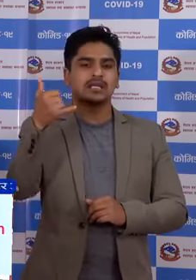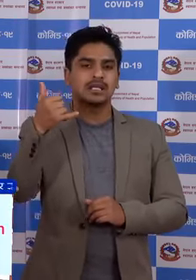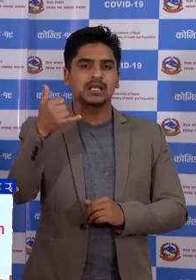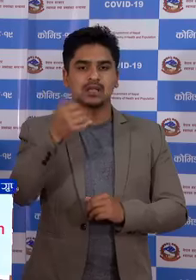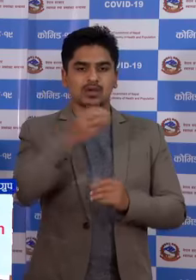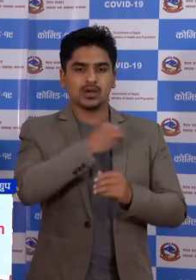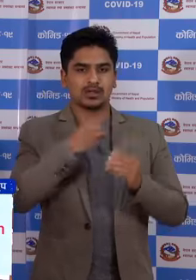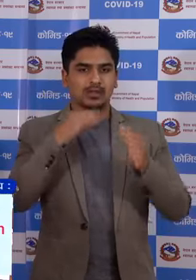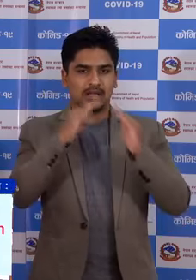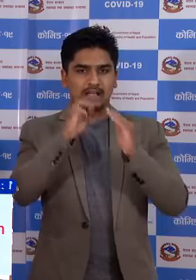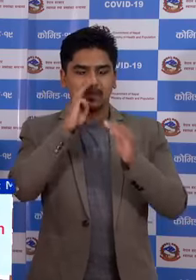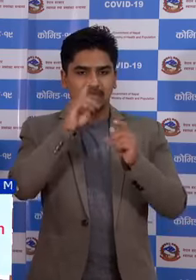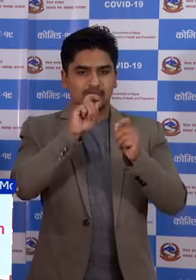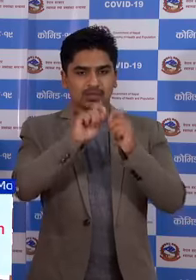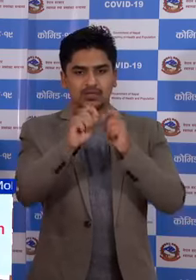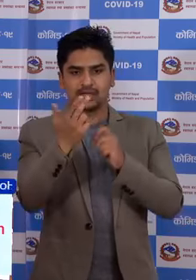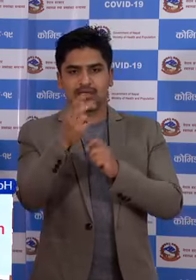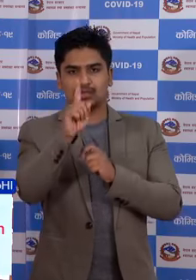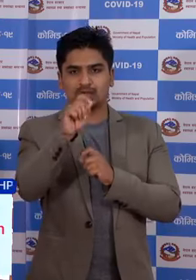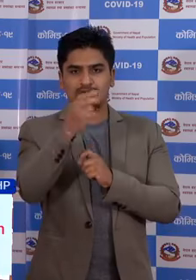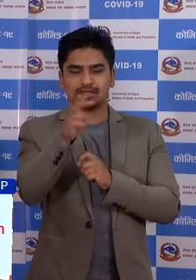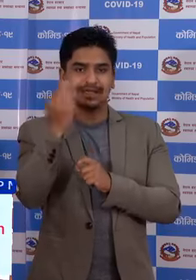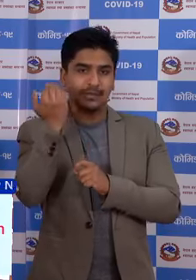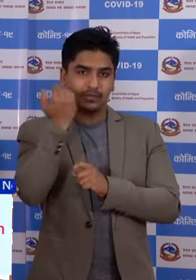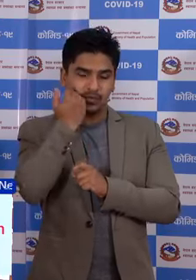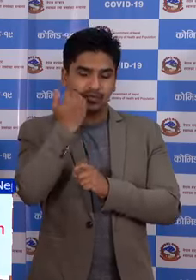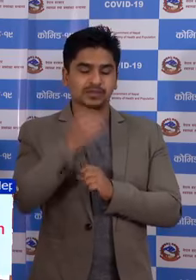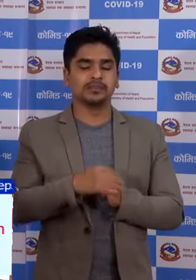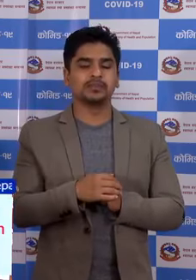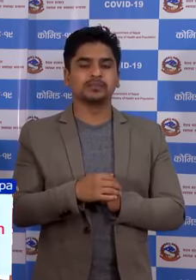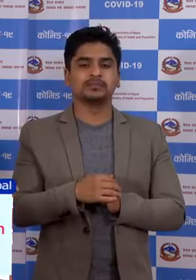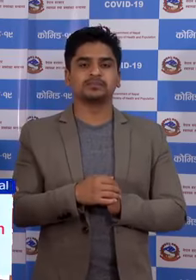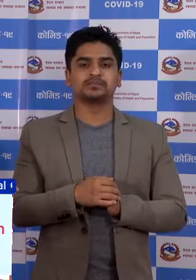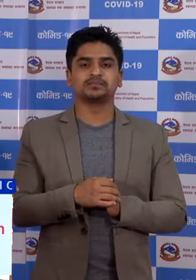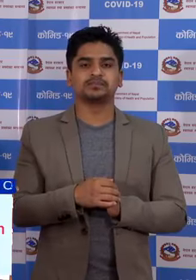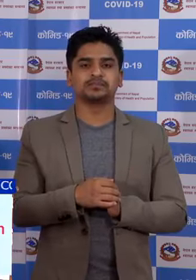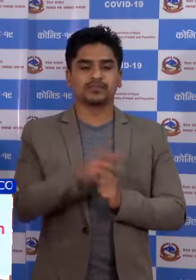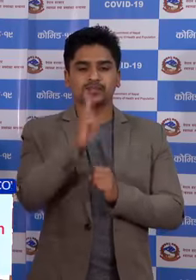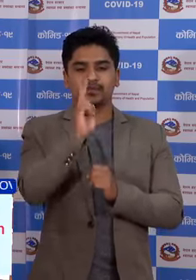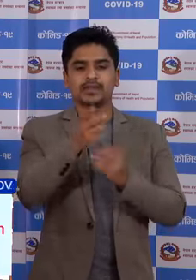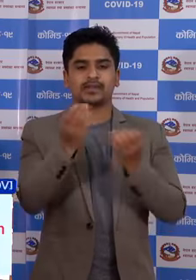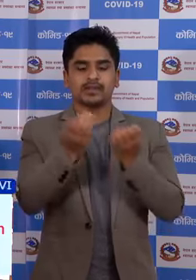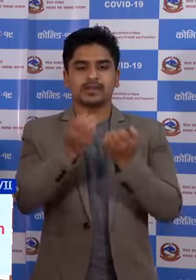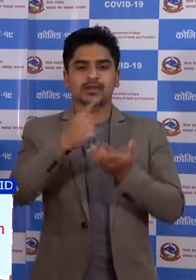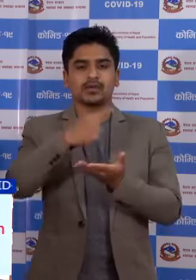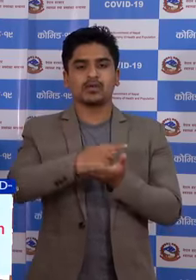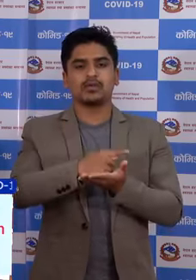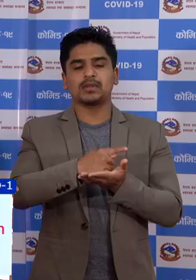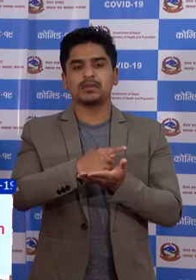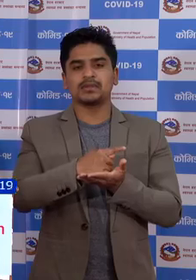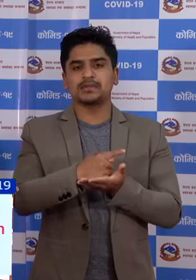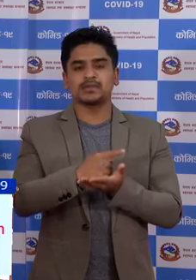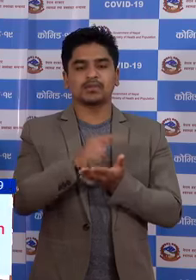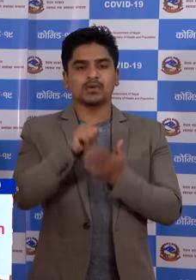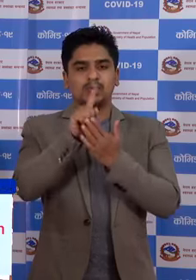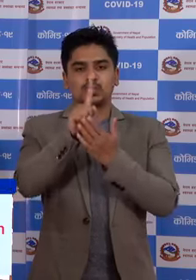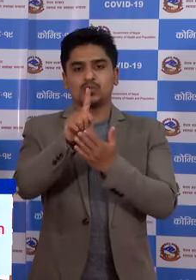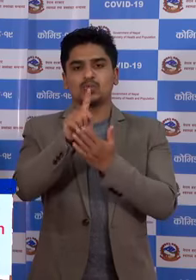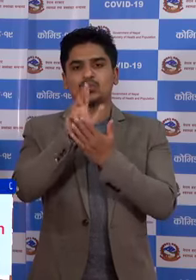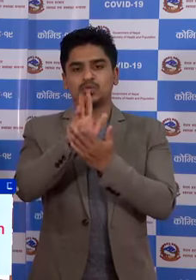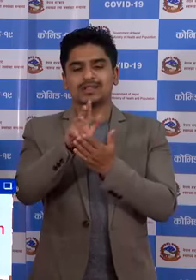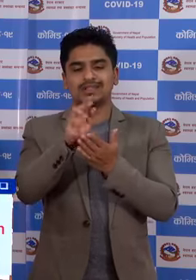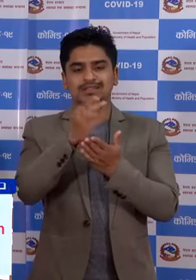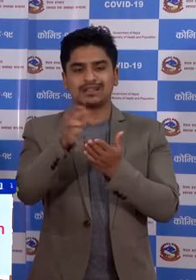में सरलाई को 10 जना पूरुस एसाइगरी कपिल बस्तुको 19 जना